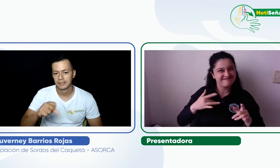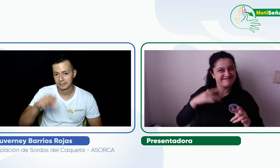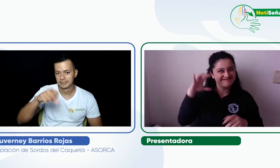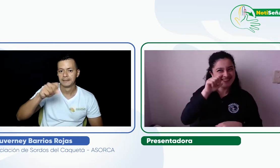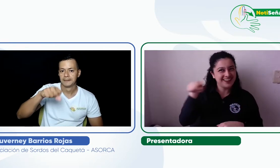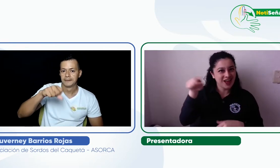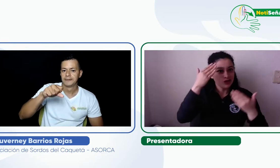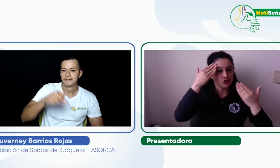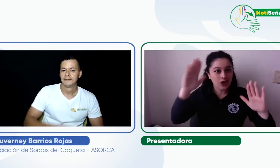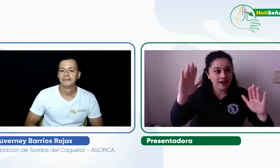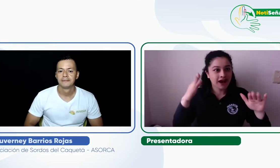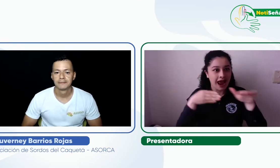herramienta de accesibilidad?